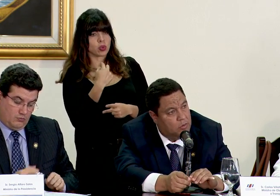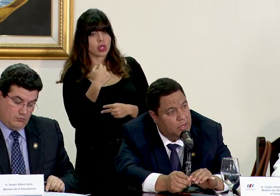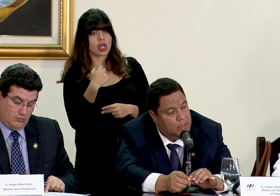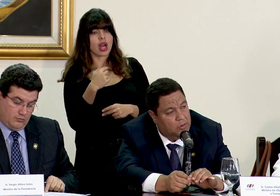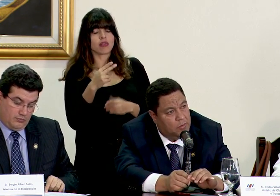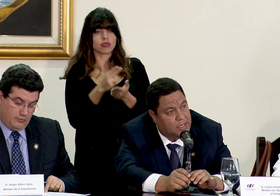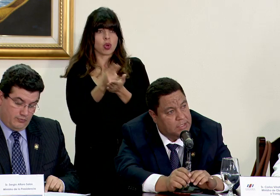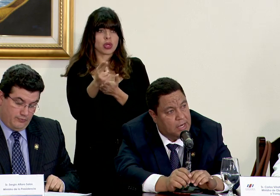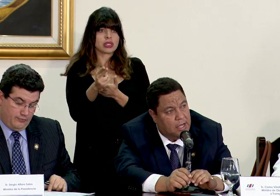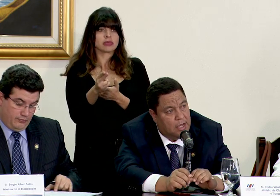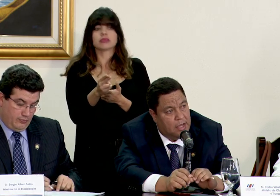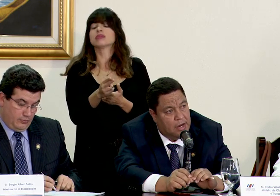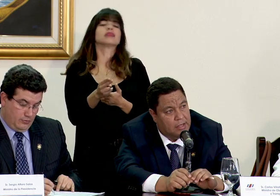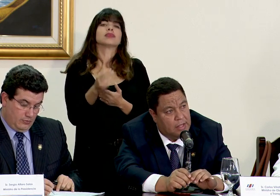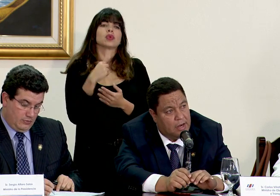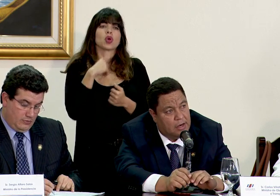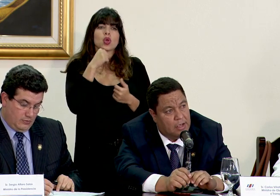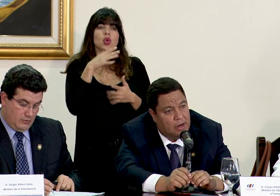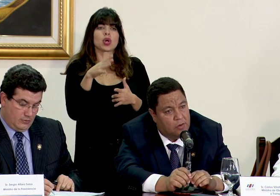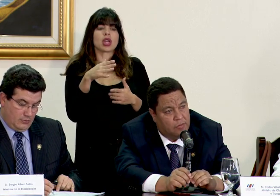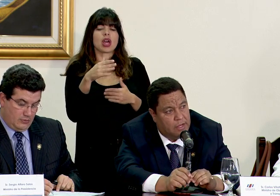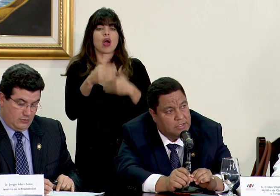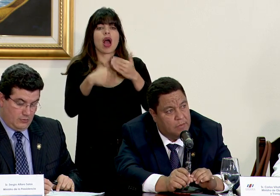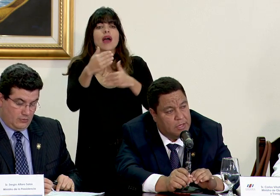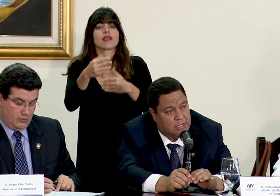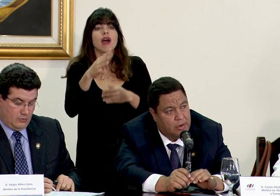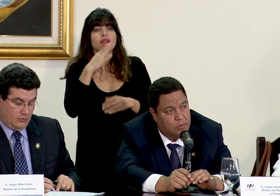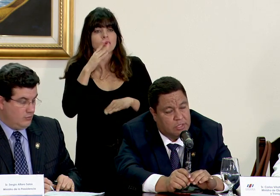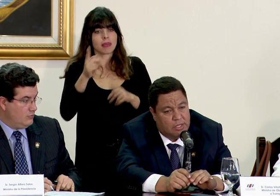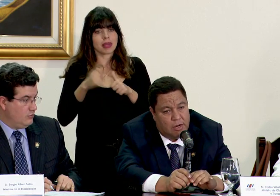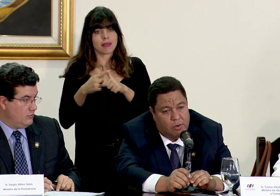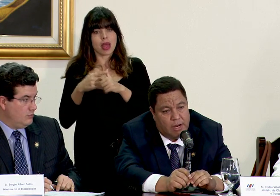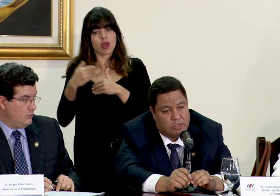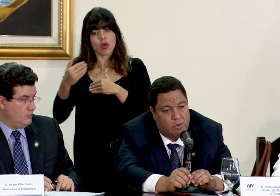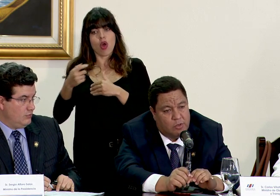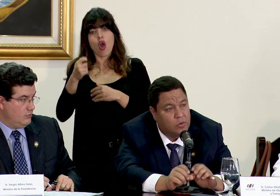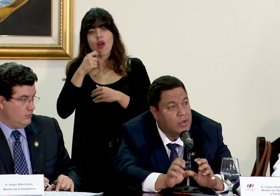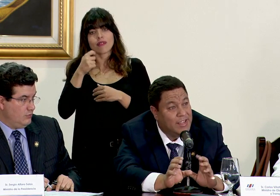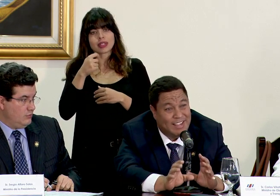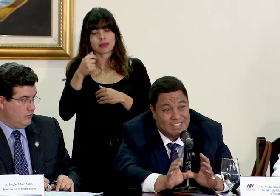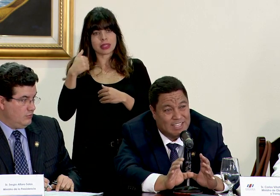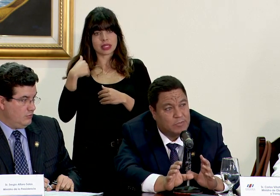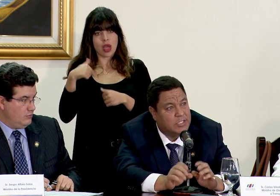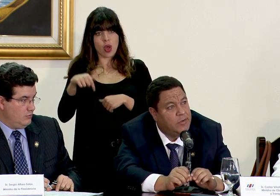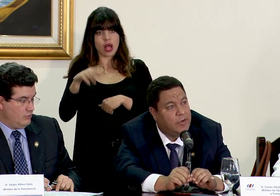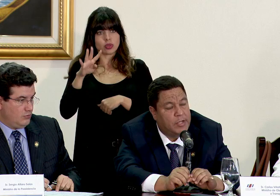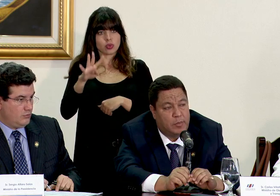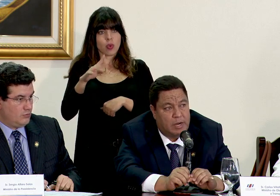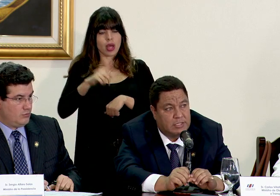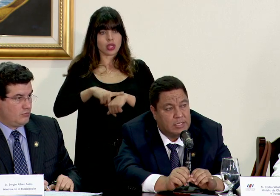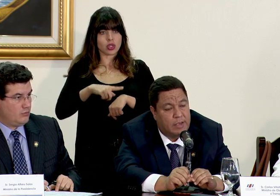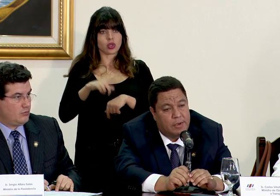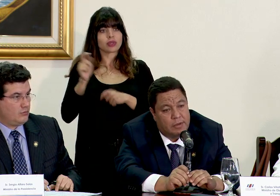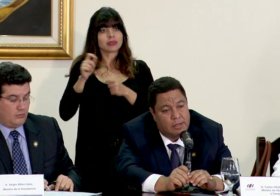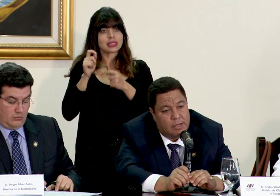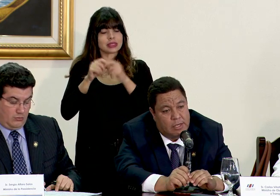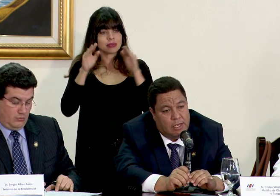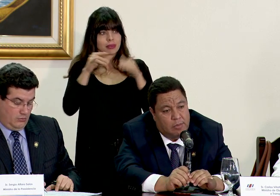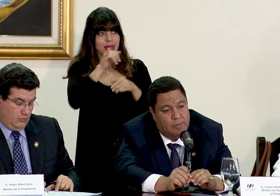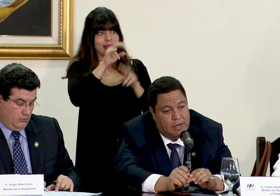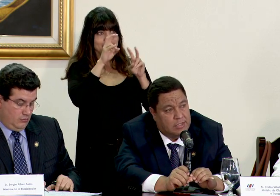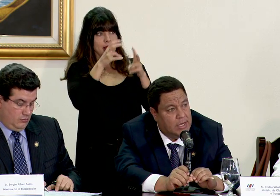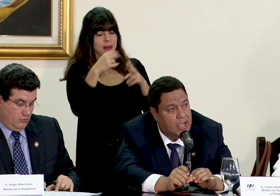honestamente no me quisiera adelantar a la conferencia de prensa que vamos a tener hoy a las cuatro que es específicamente para ese tema